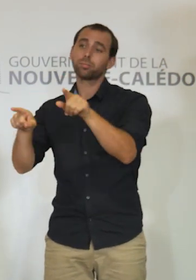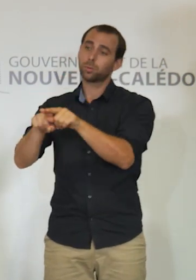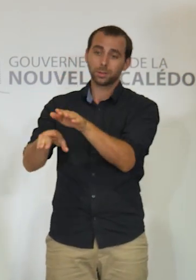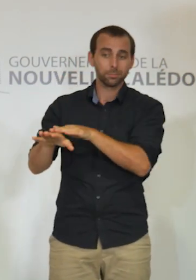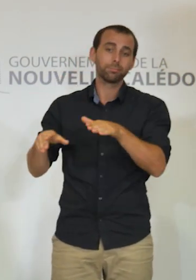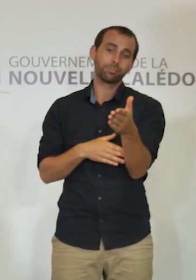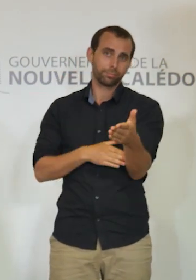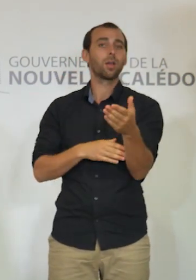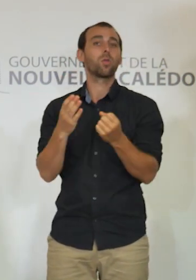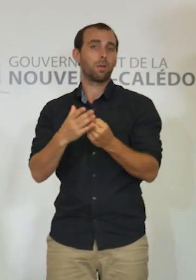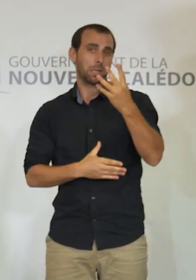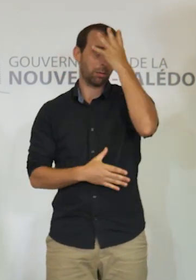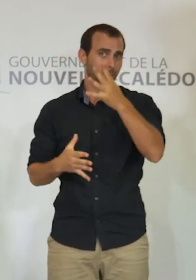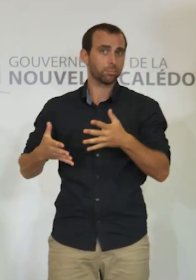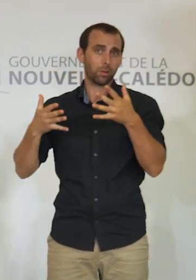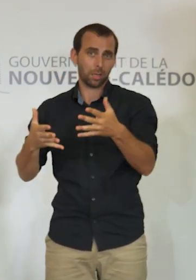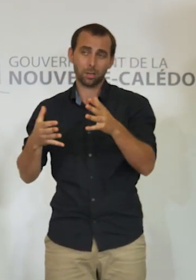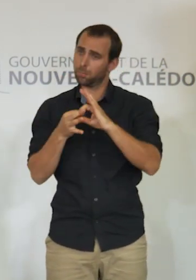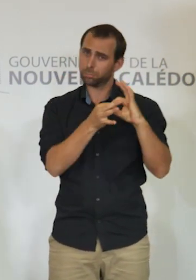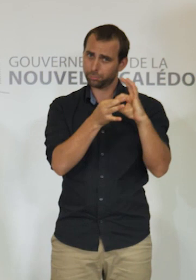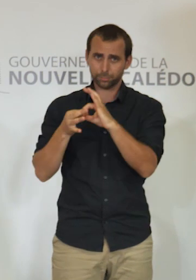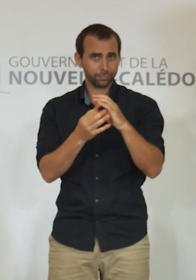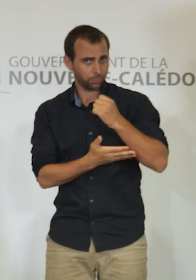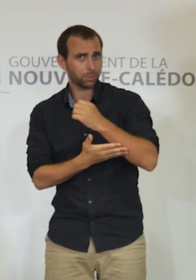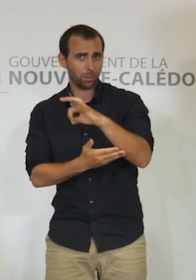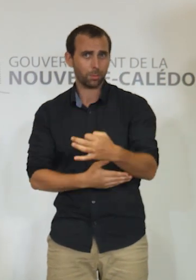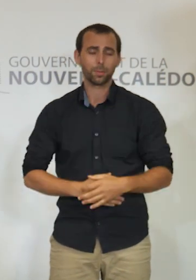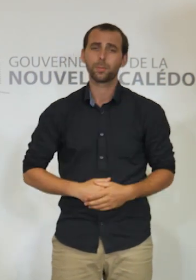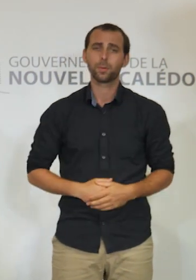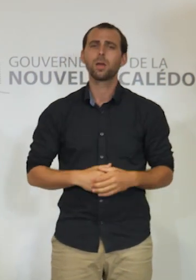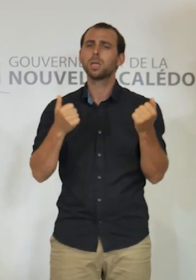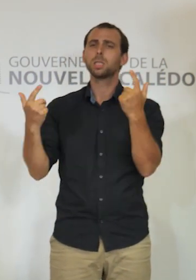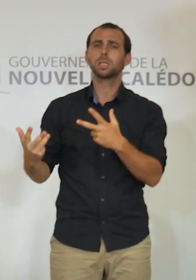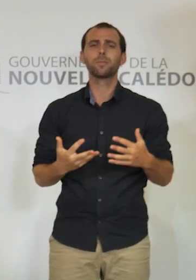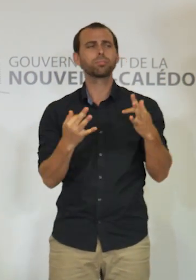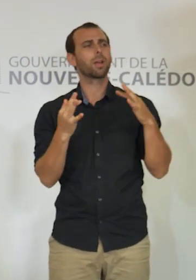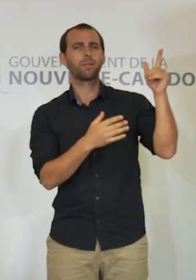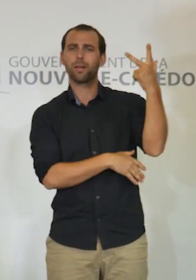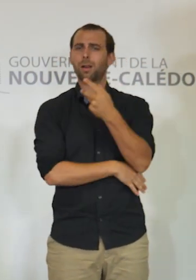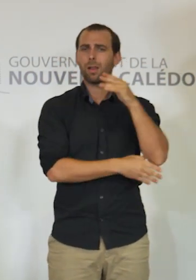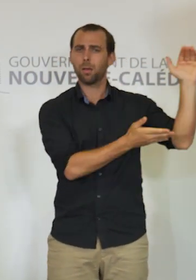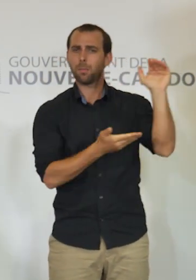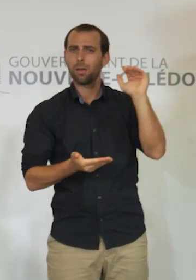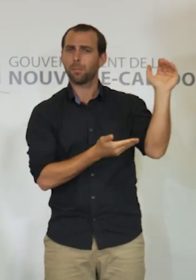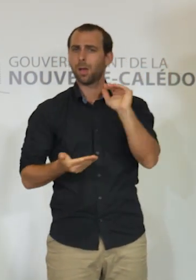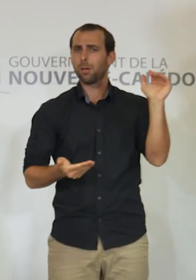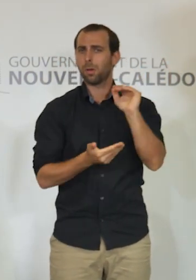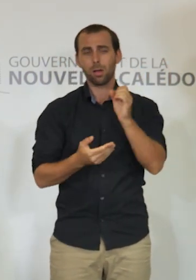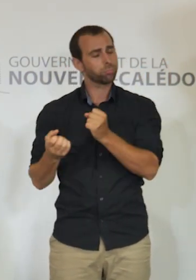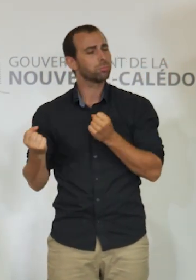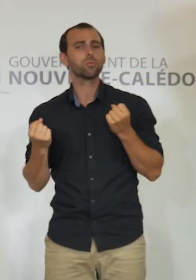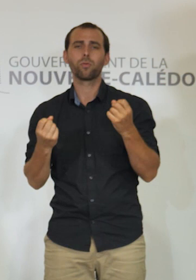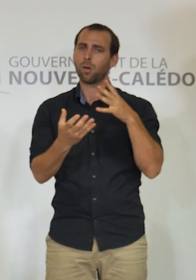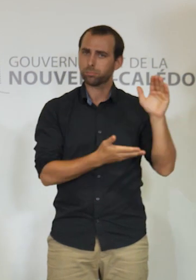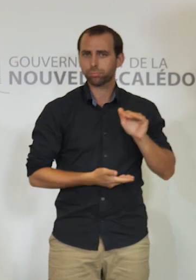-Calédonie se sont engagés. Les chiffres des livraisons vous sont régulièrement communiqués. Je les rappelle